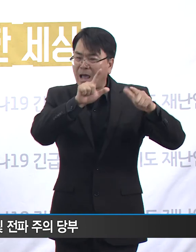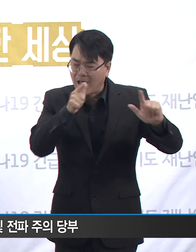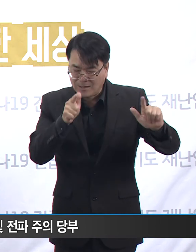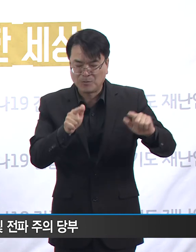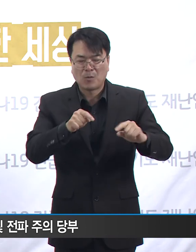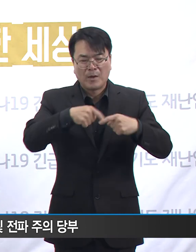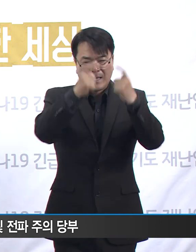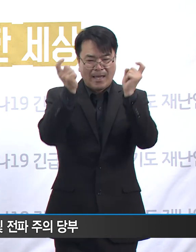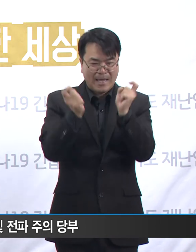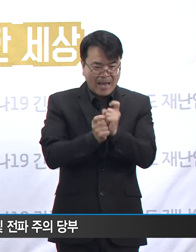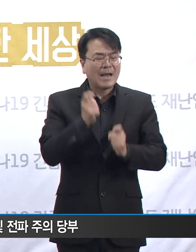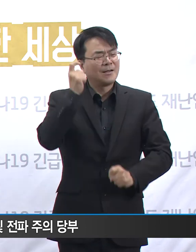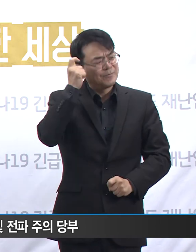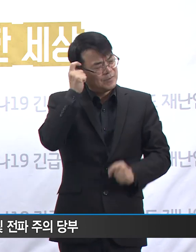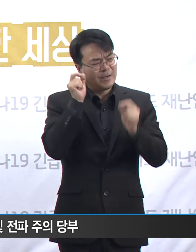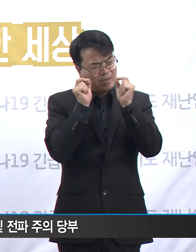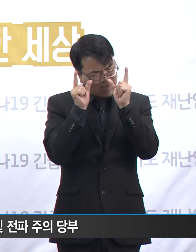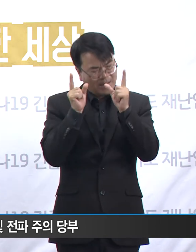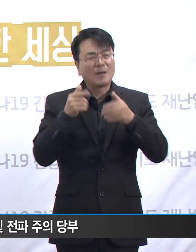드리는 말씀입니다.